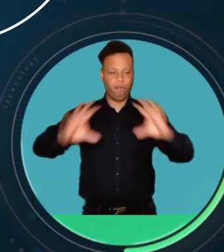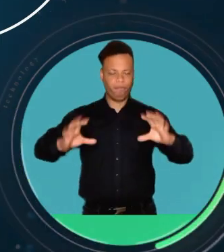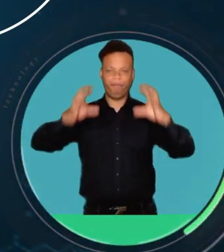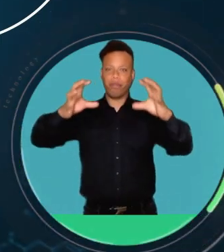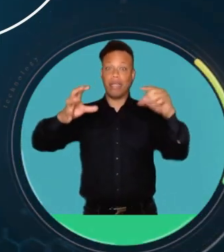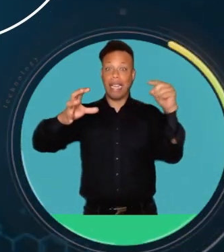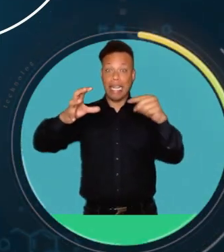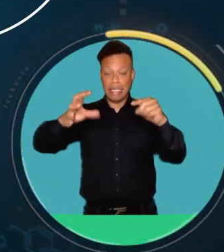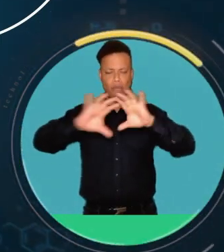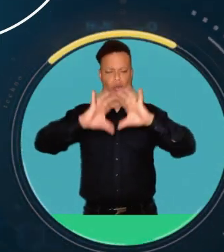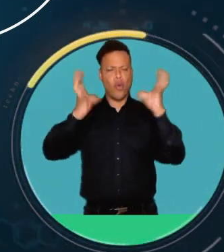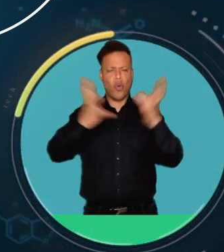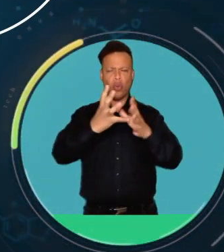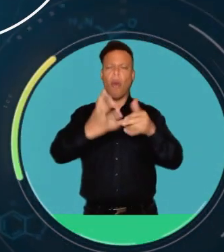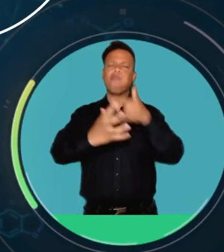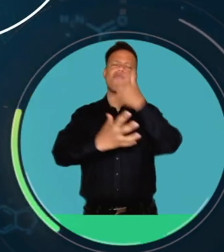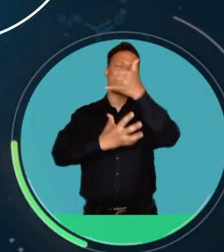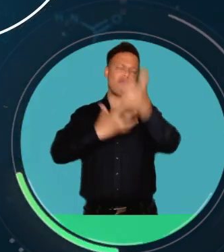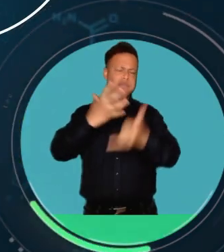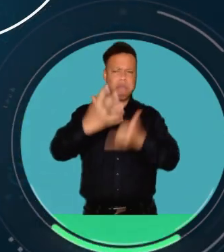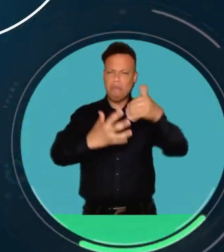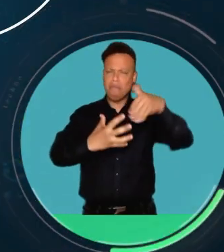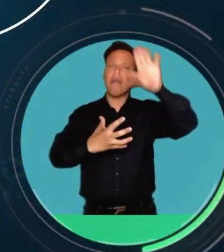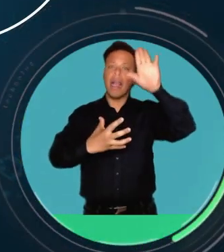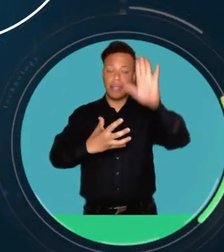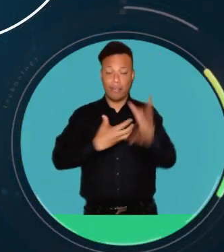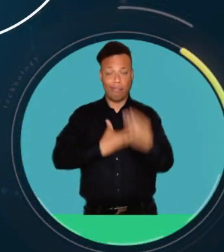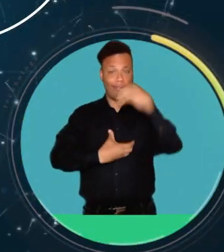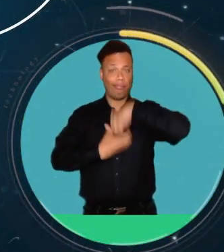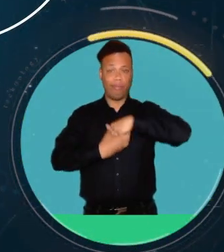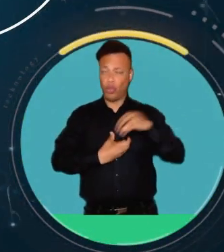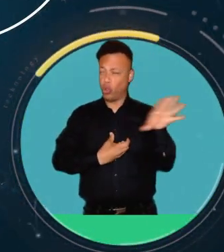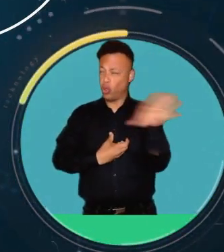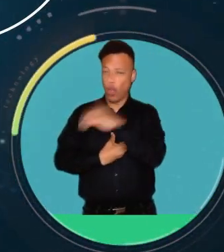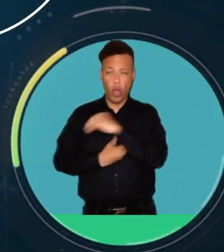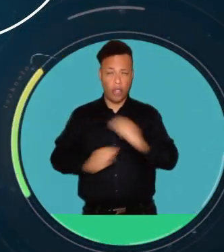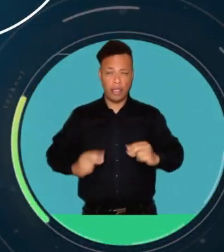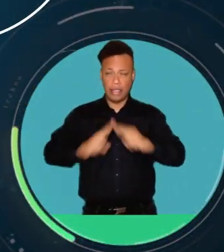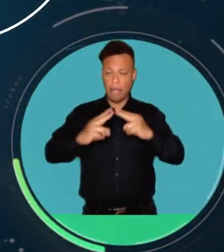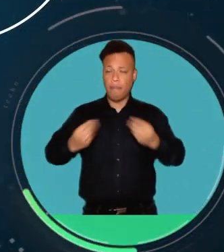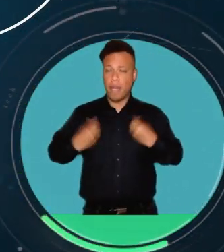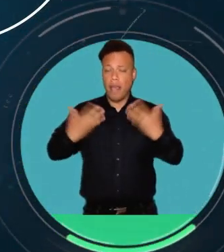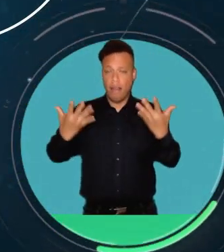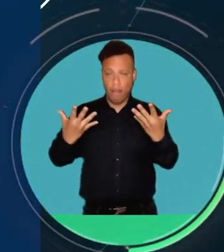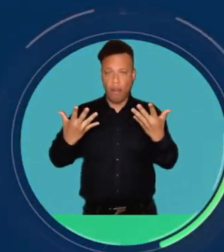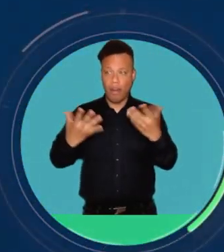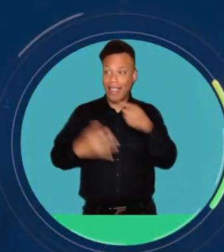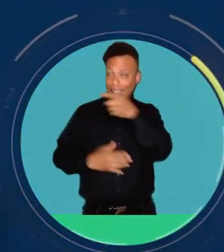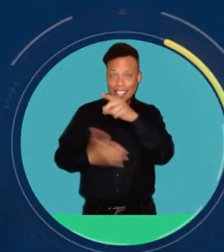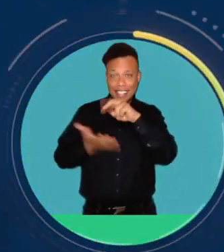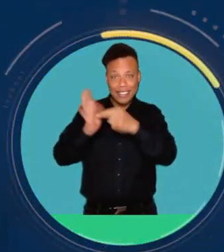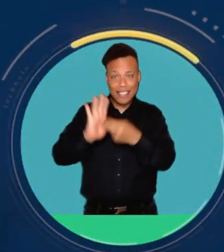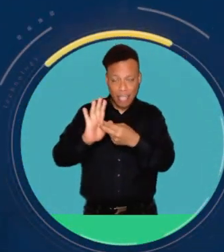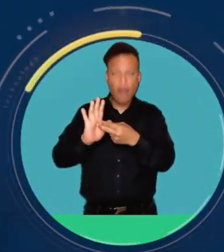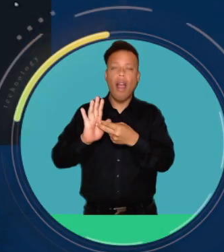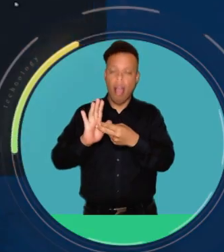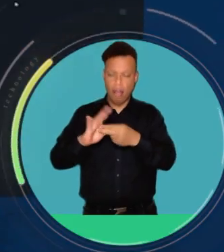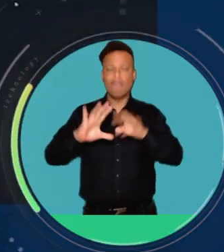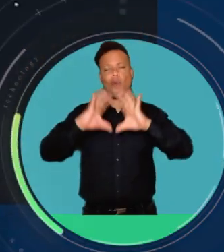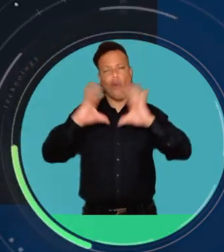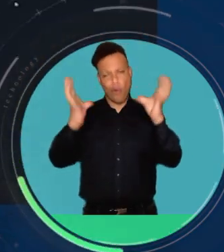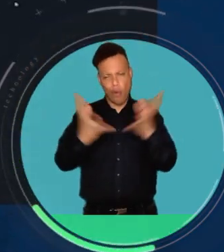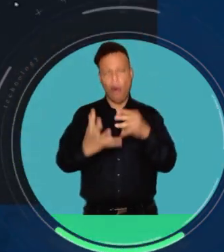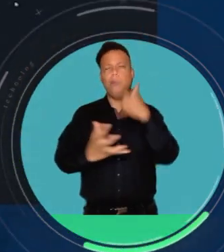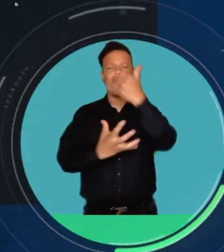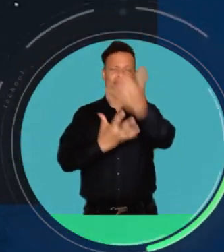constituye el componente más abundante de la superficie terrestre y el mayoritario de todos los organismos vivos. Y aunque su